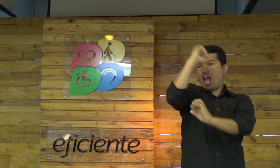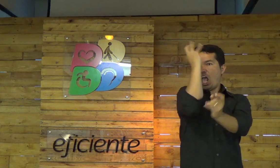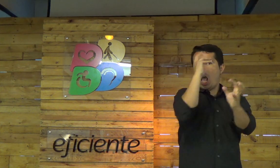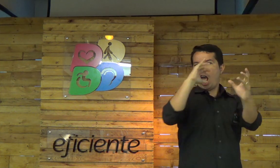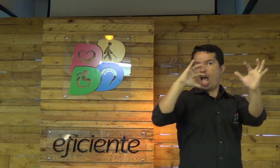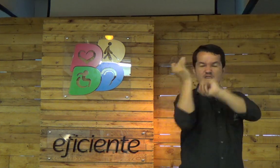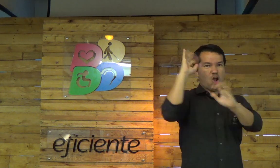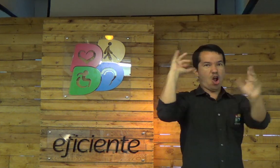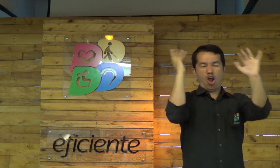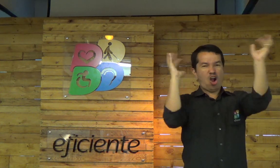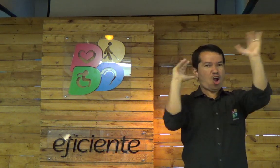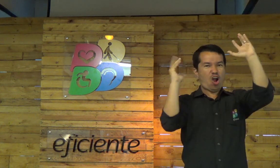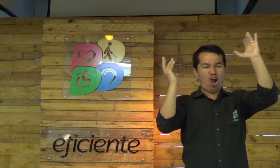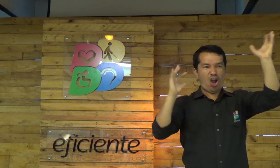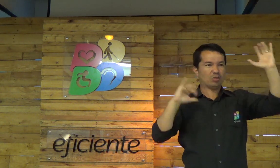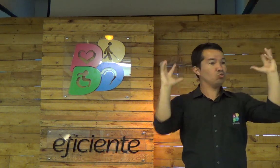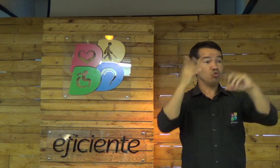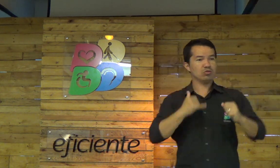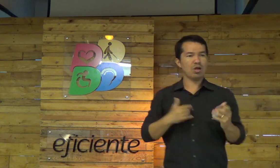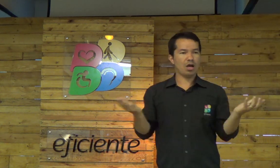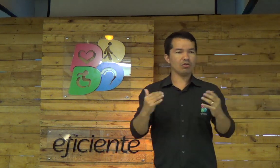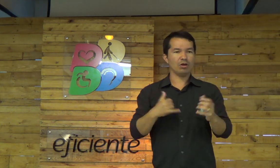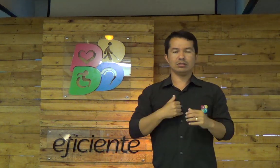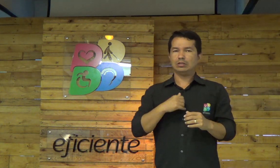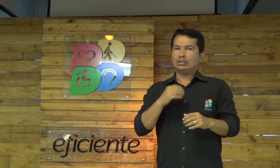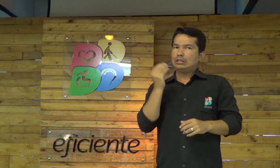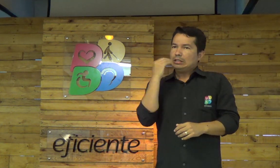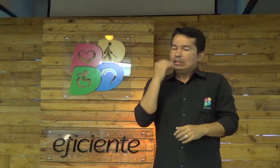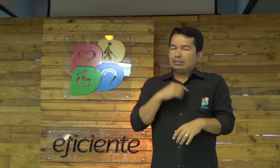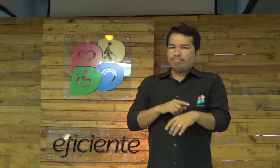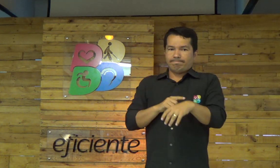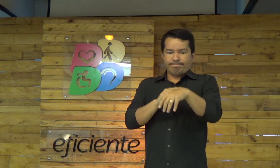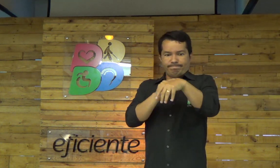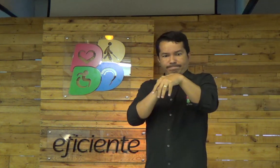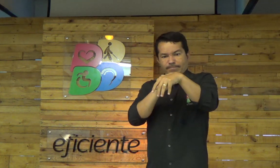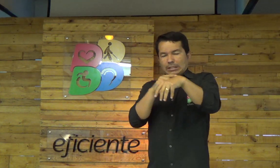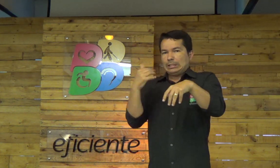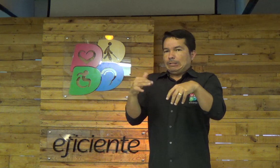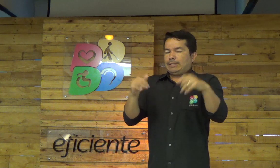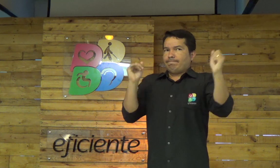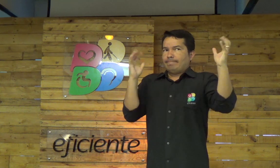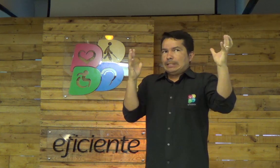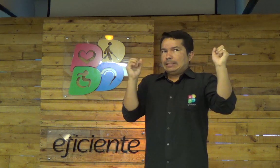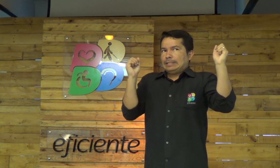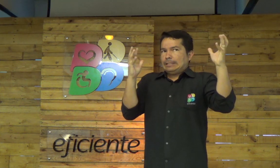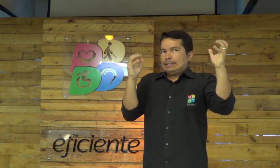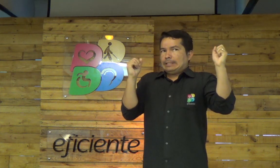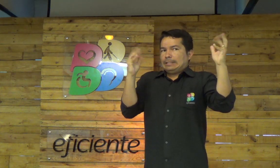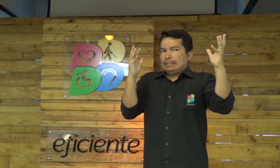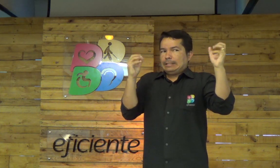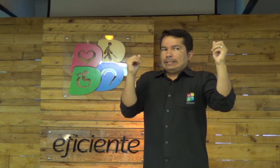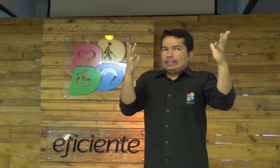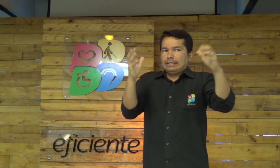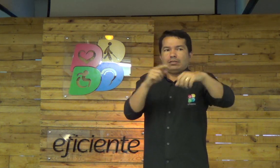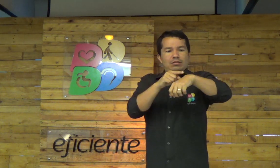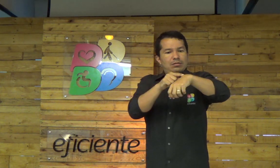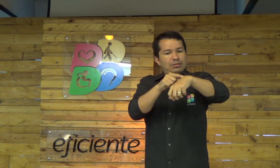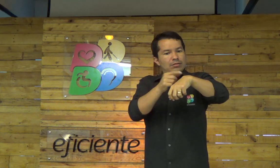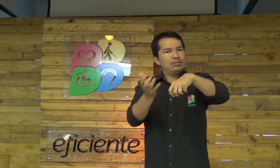fazer vários sinais e tal, hoje, eu já sou fraco, eu já tenho um pouco